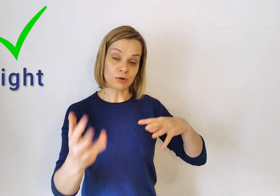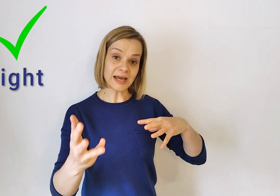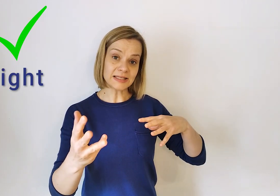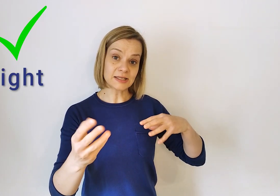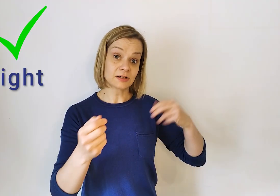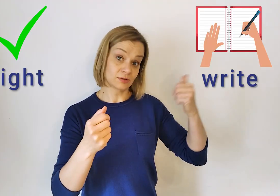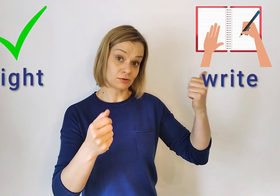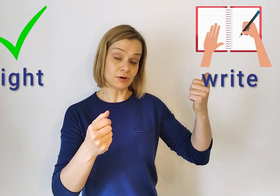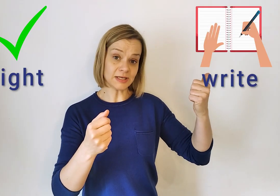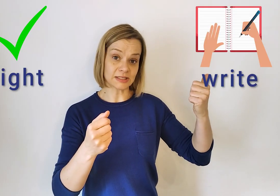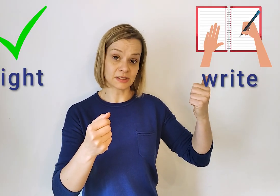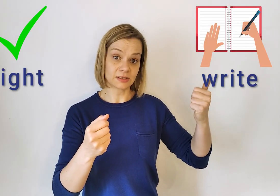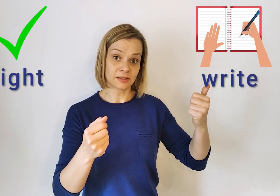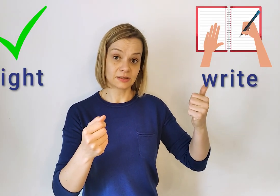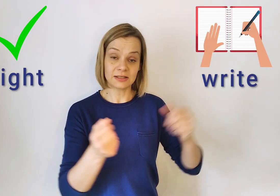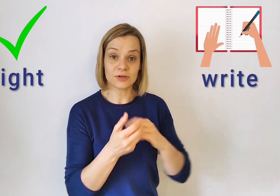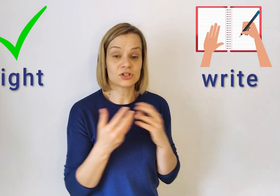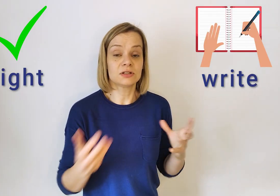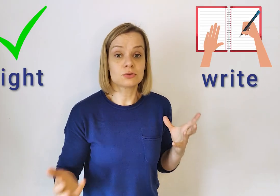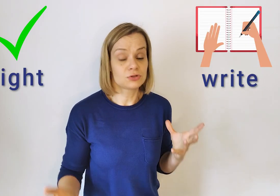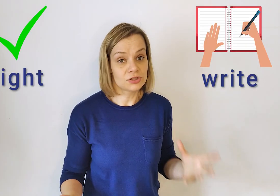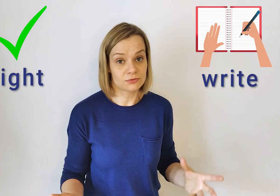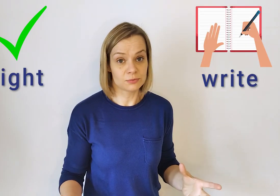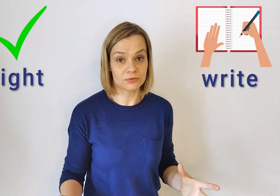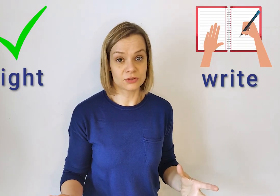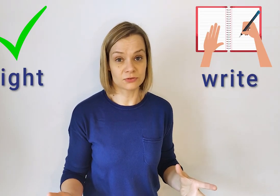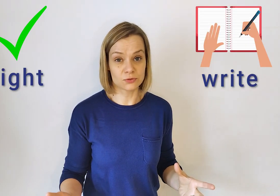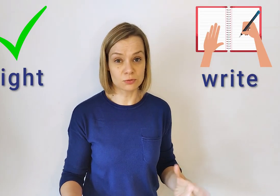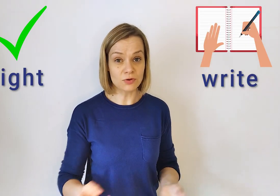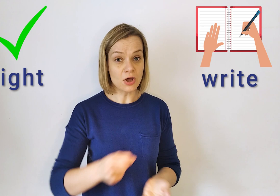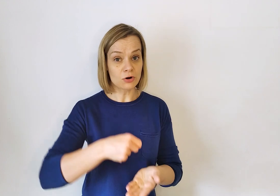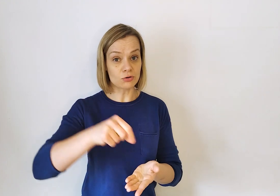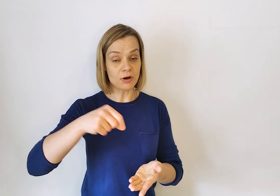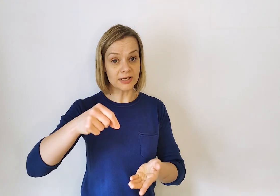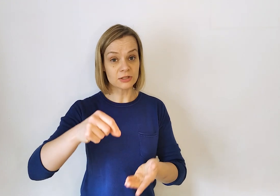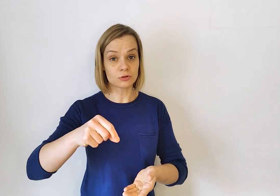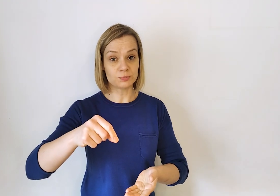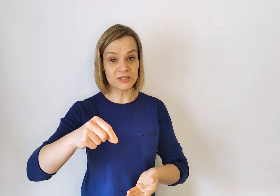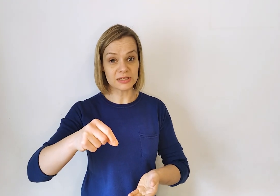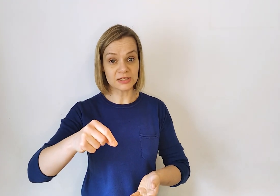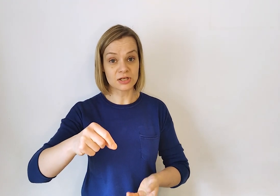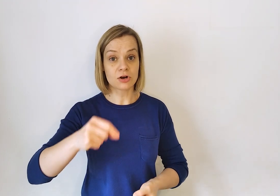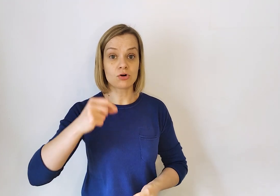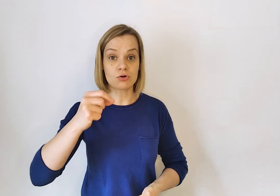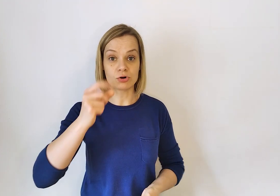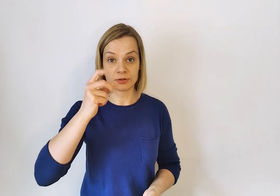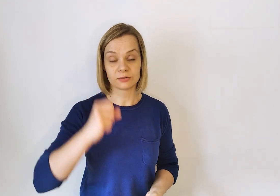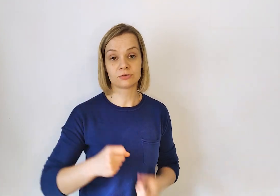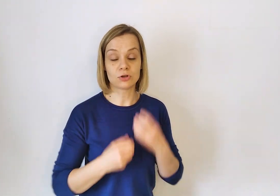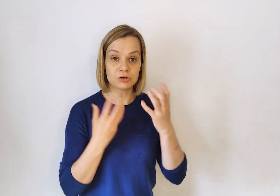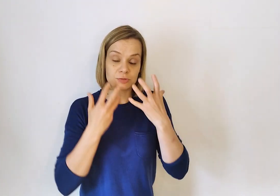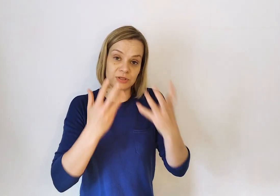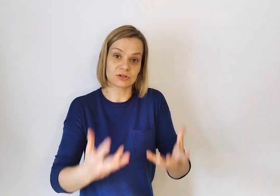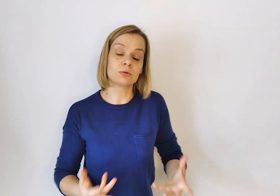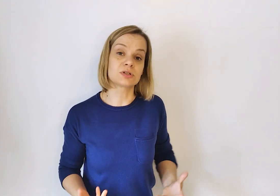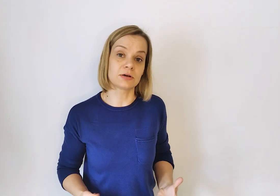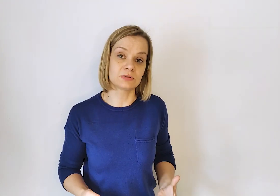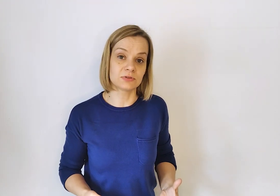Right. Right. Nie ma żadnej różnicy w wymowie tych dwóch słów. Right to pisać r. To jest pierwsza głoska w tym